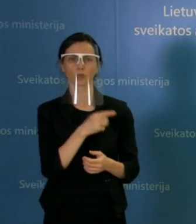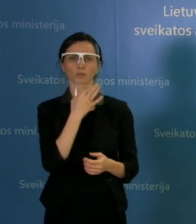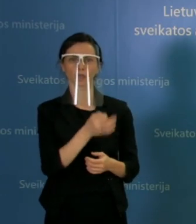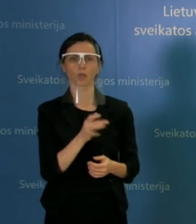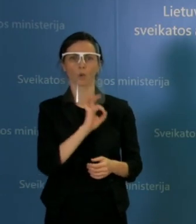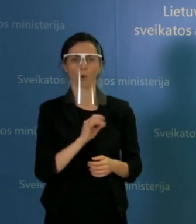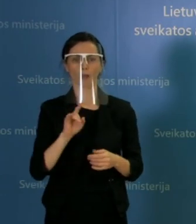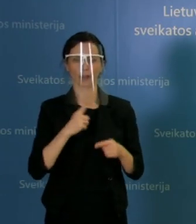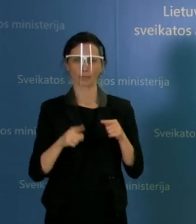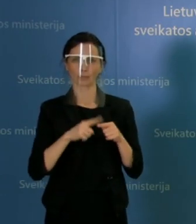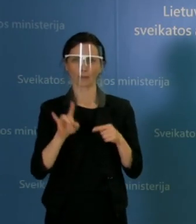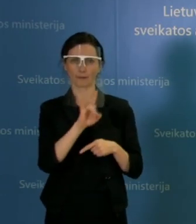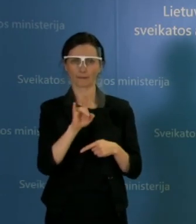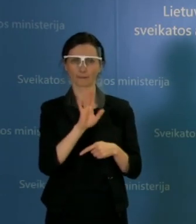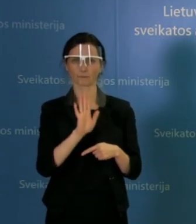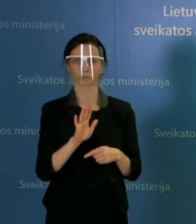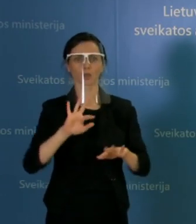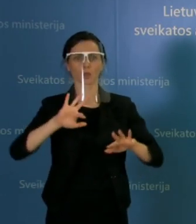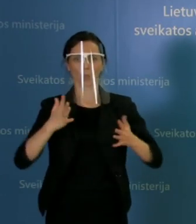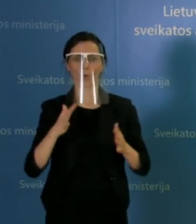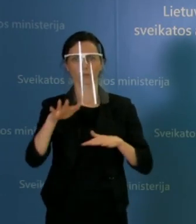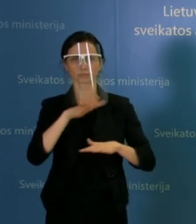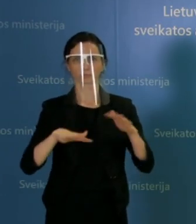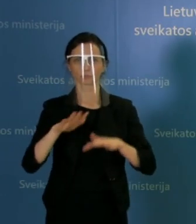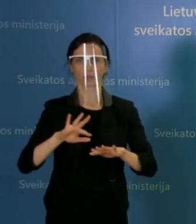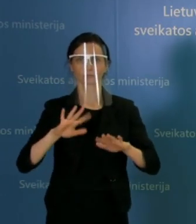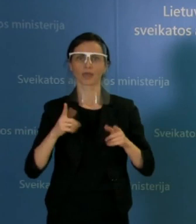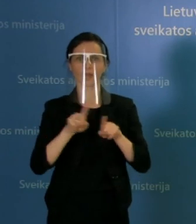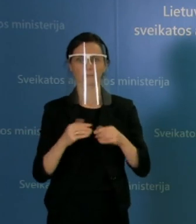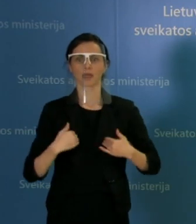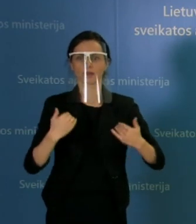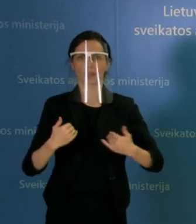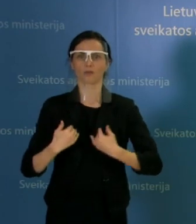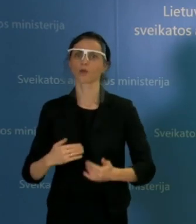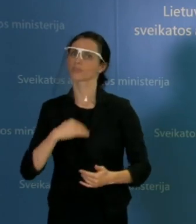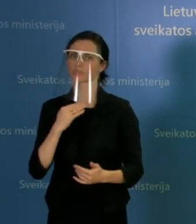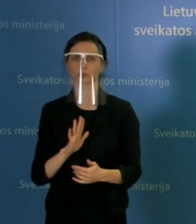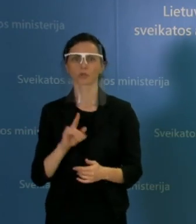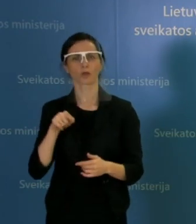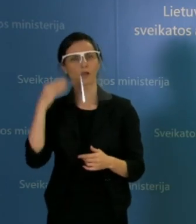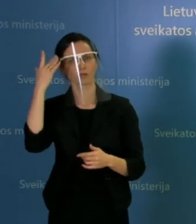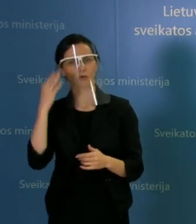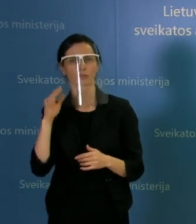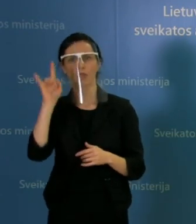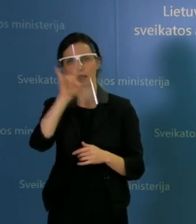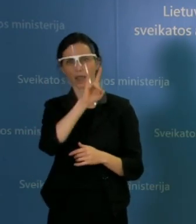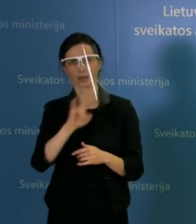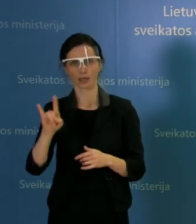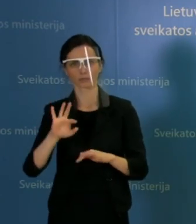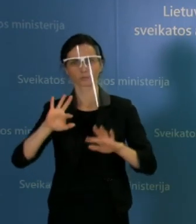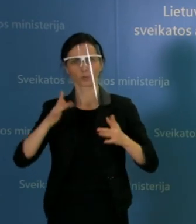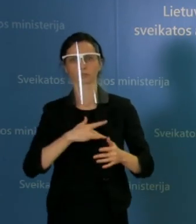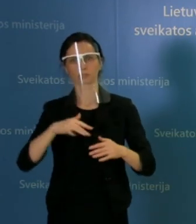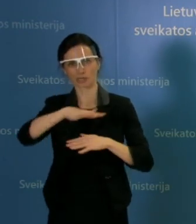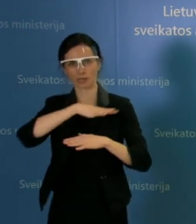šventinis laikotarpis. Ir vargur situacijai valdyti pakaks tik rekomendacijų. Ar gali būti, kad šventinio laikotarpį metu šalyje bus įvesti